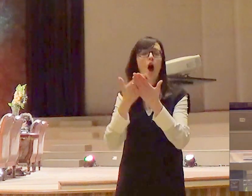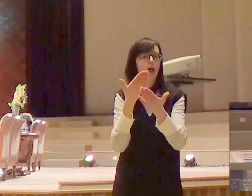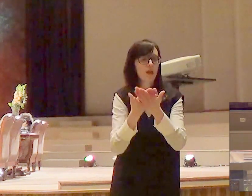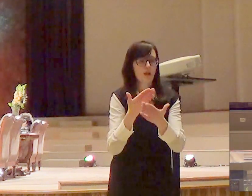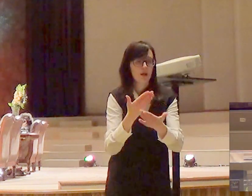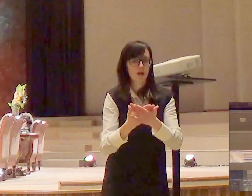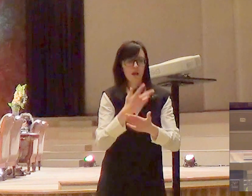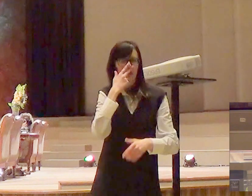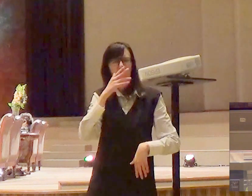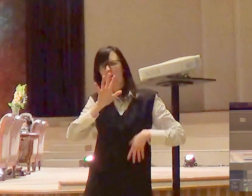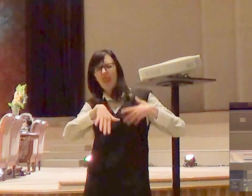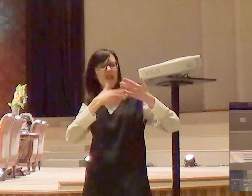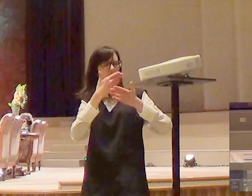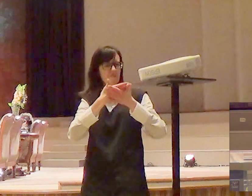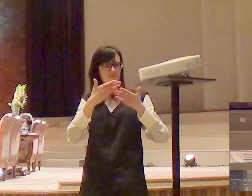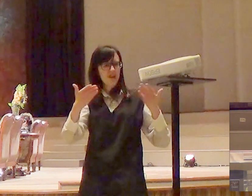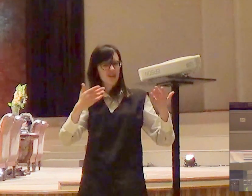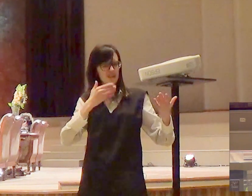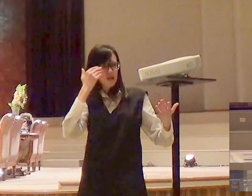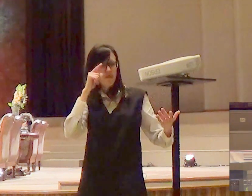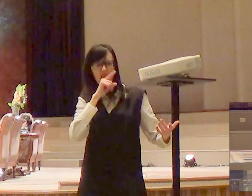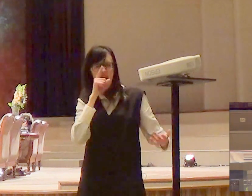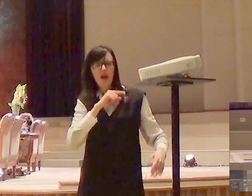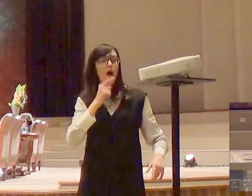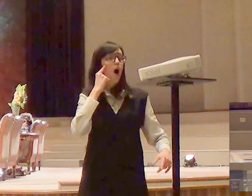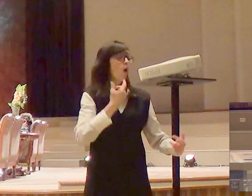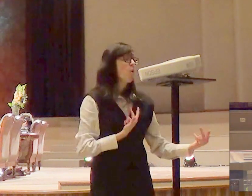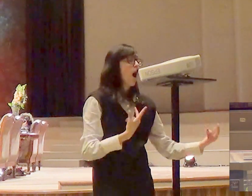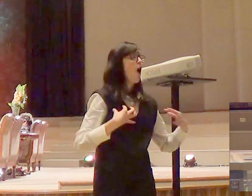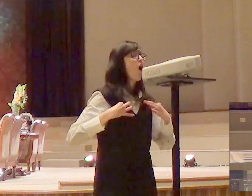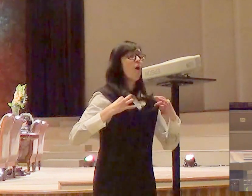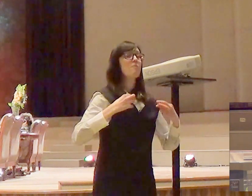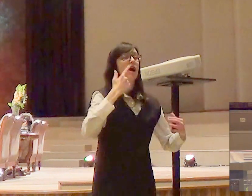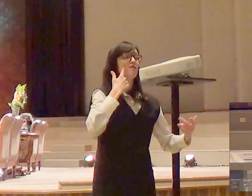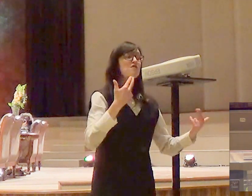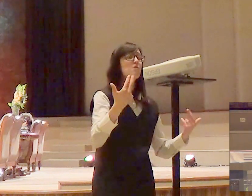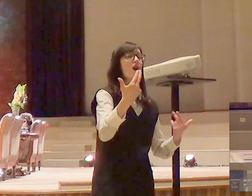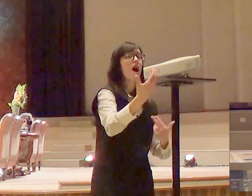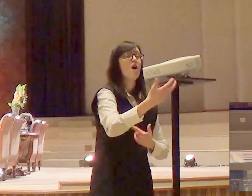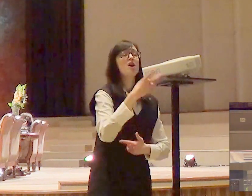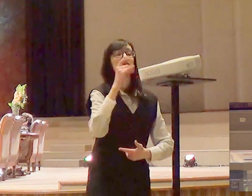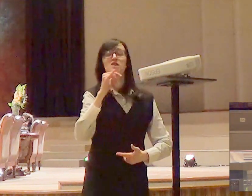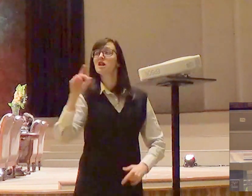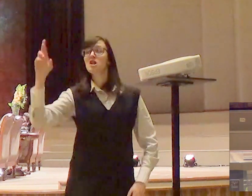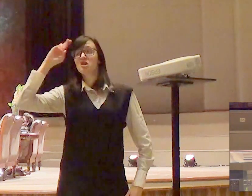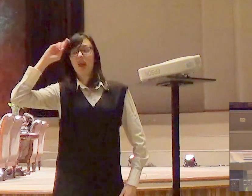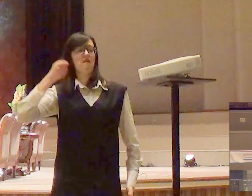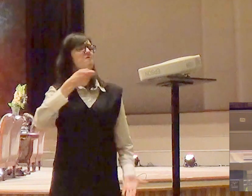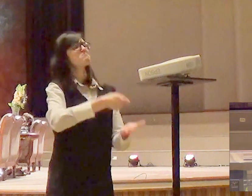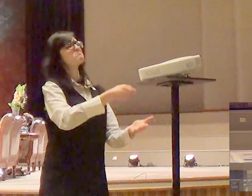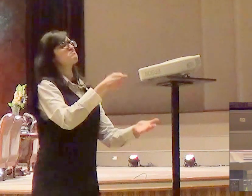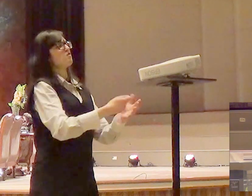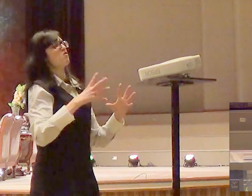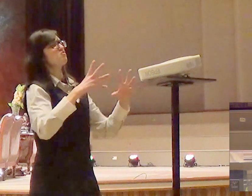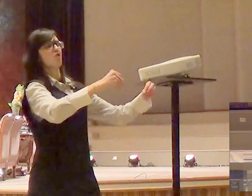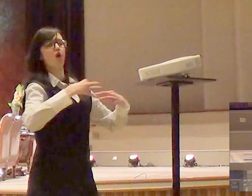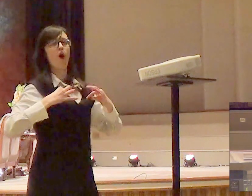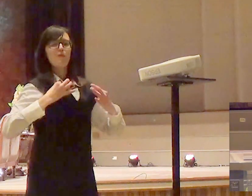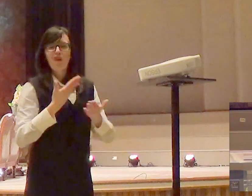então, a gente diz, todo mundo vai usar a roupa assim porque quero ver se vão nos obrigar todos a usarem uniforme, por exemplo.